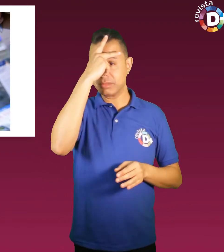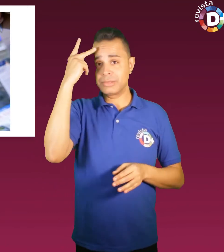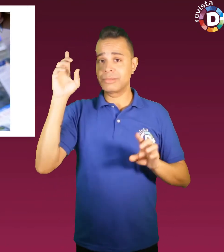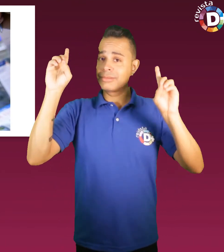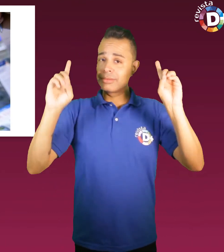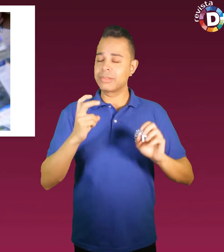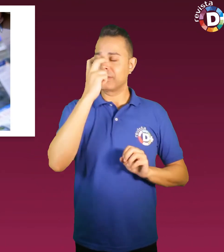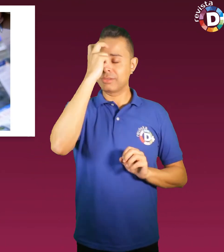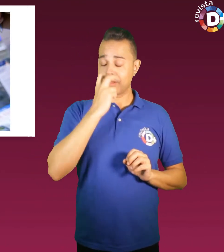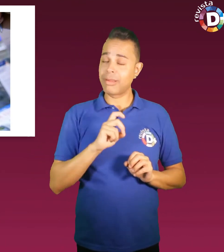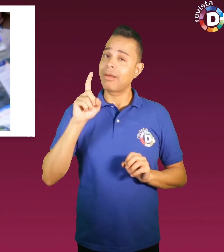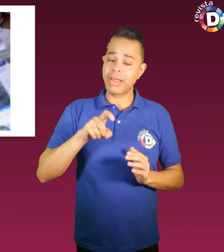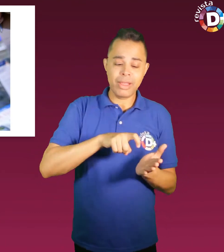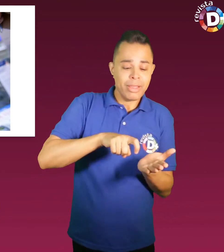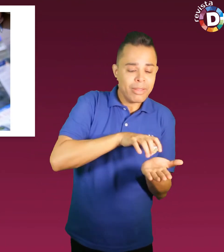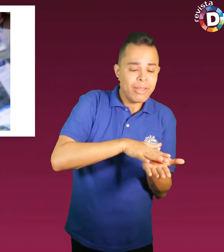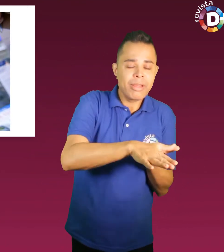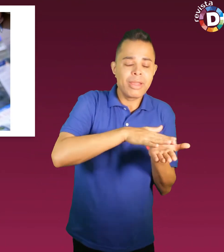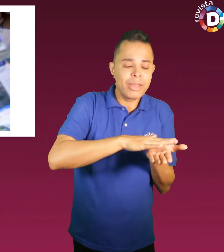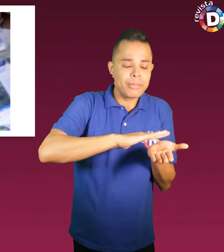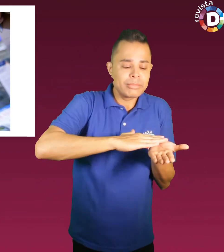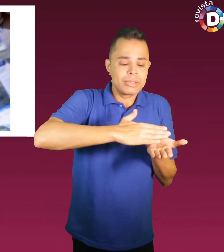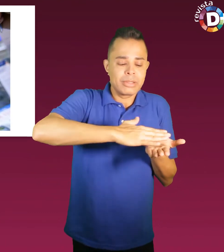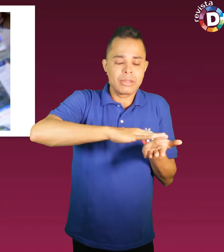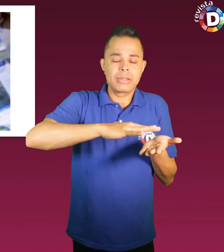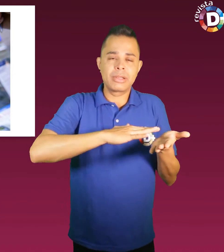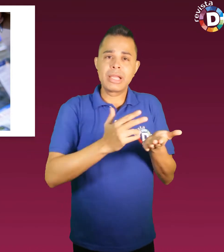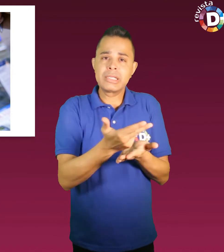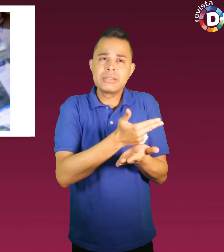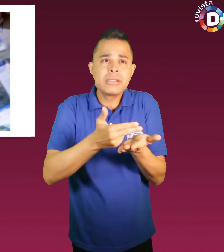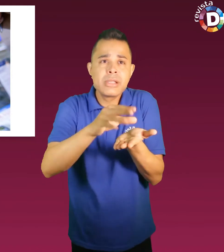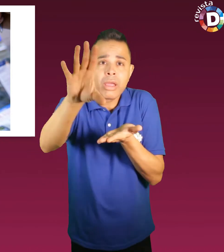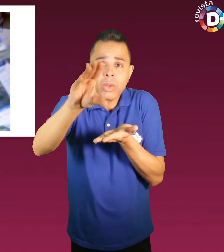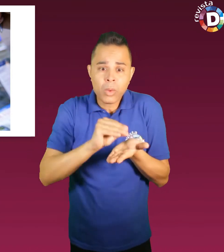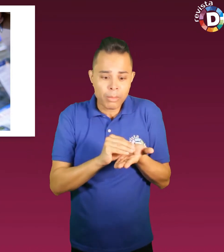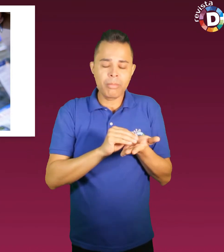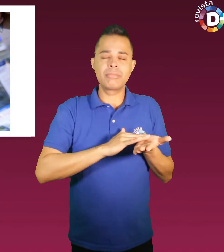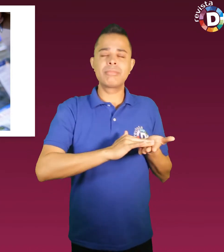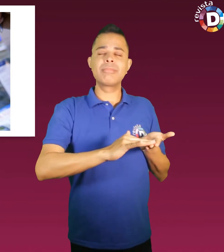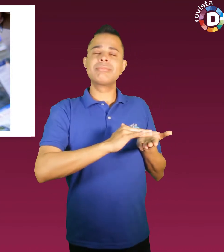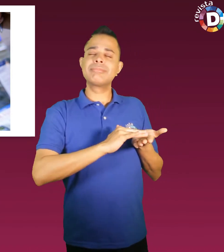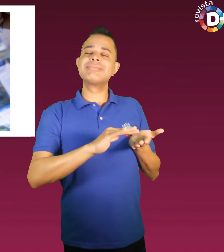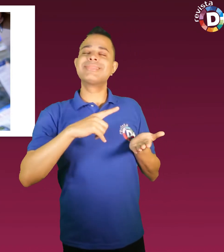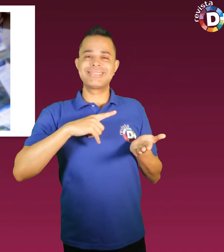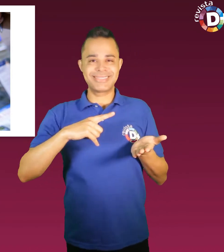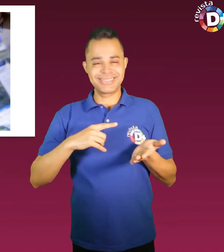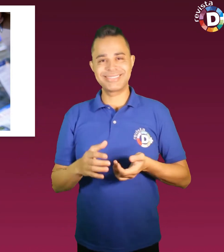Uma impressora que produz em alto relevo os desenhos das pessoas. Nono,